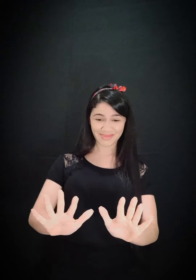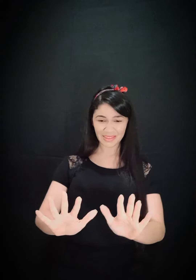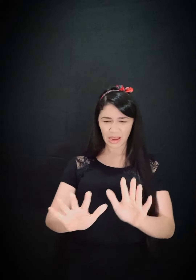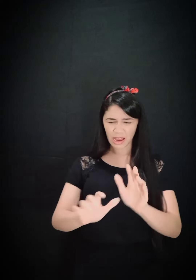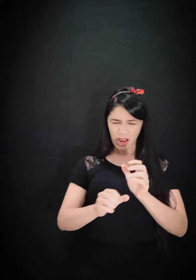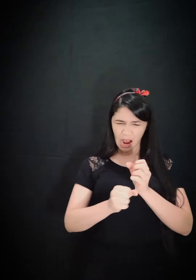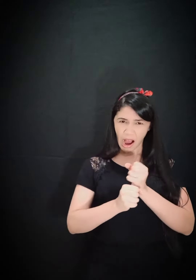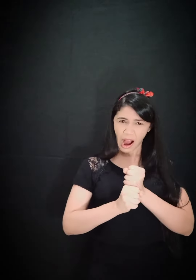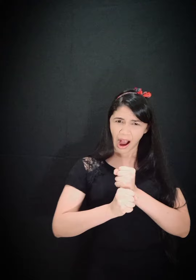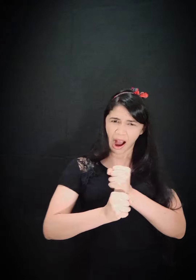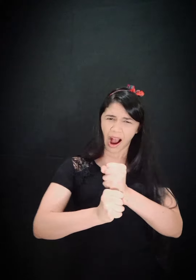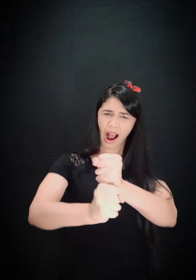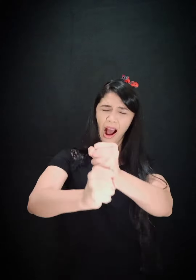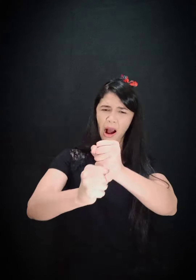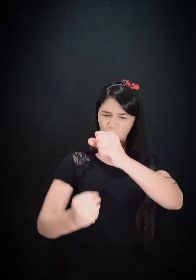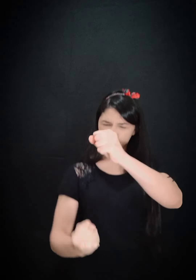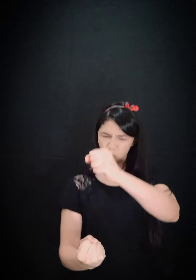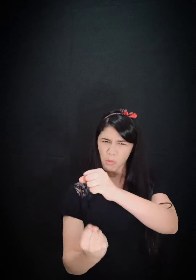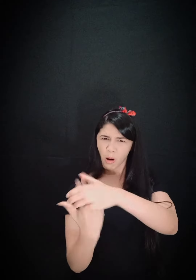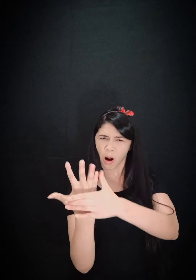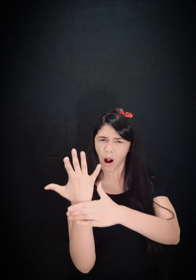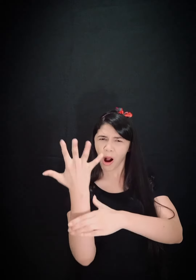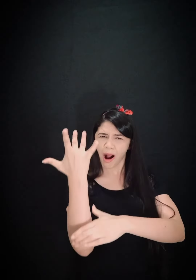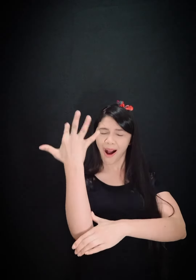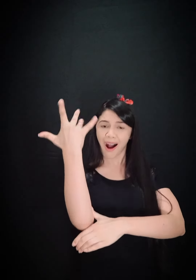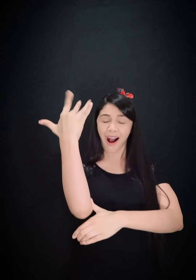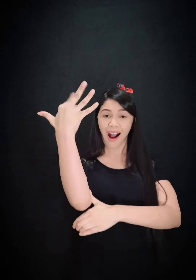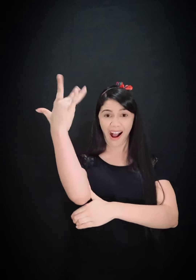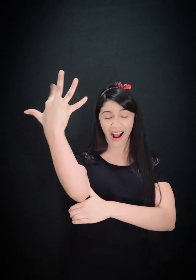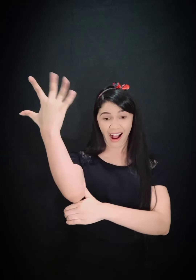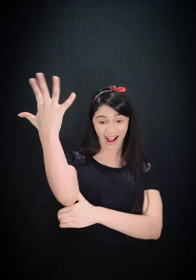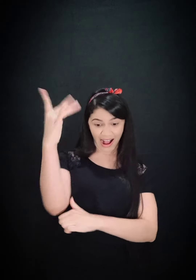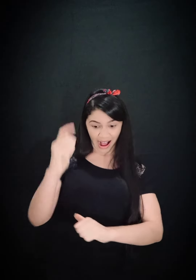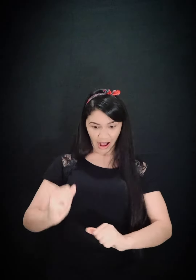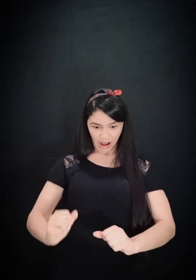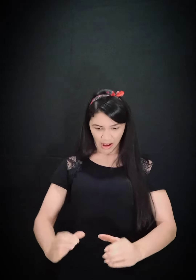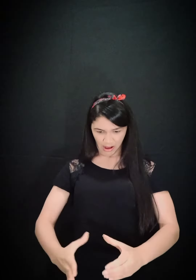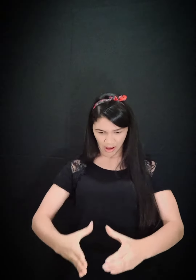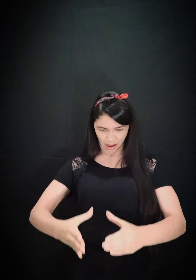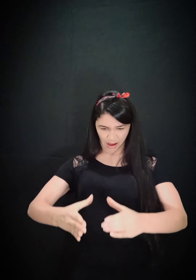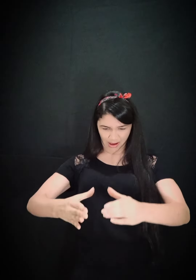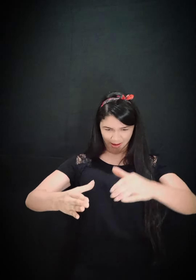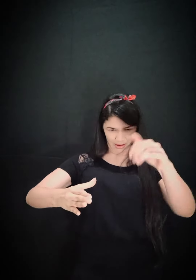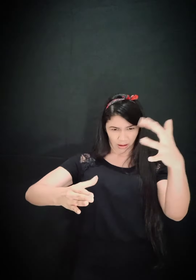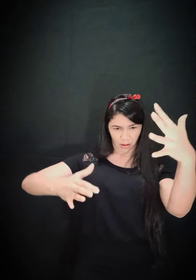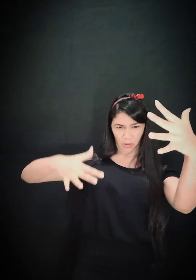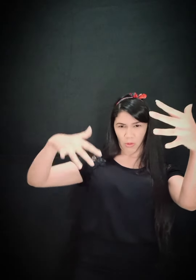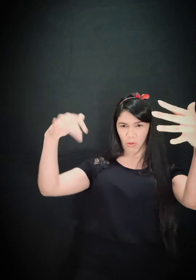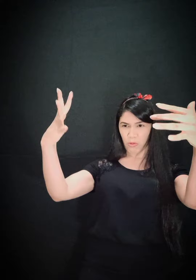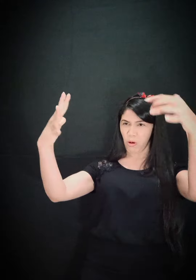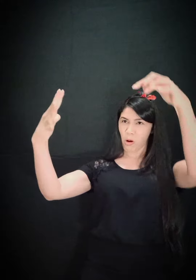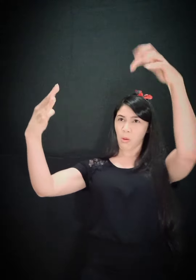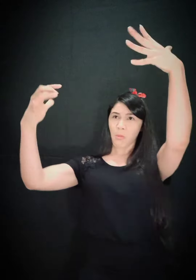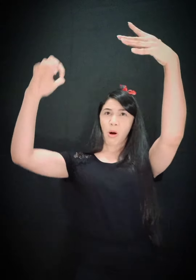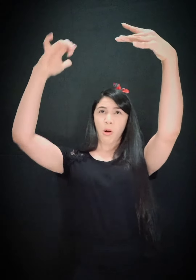Florescerás como toda palmeira e como cedro